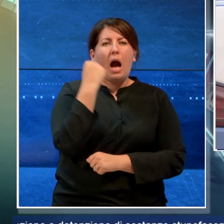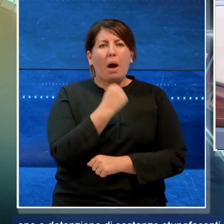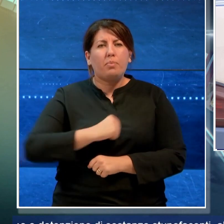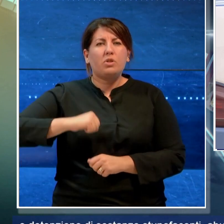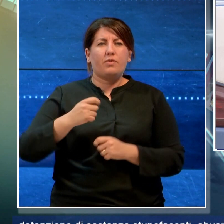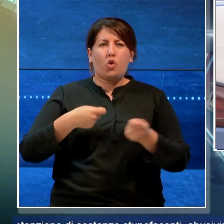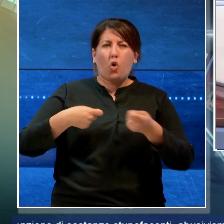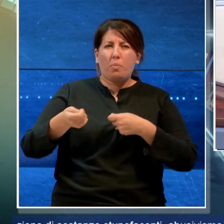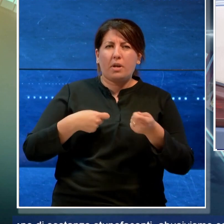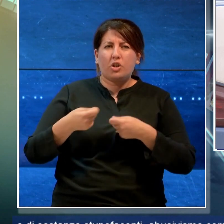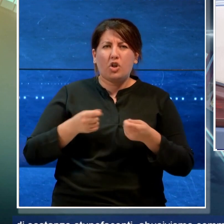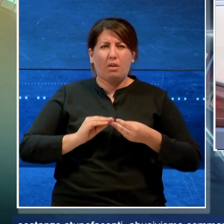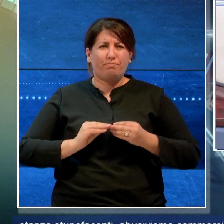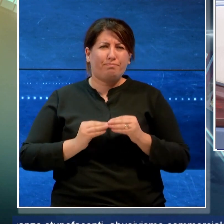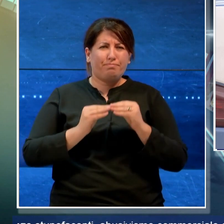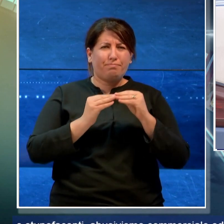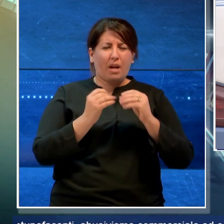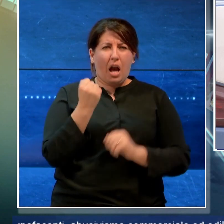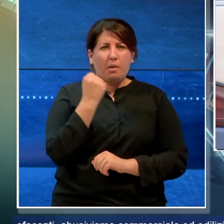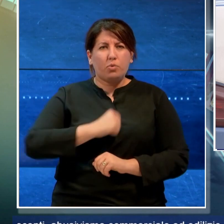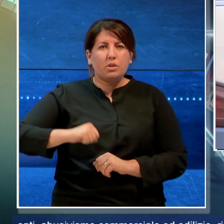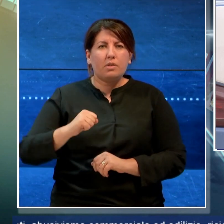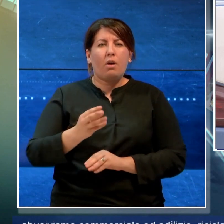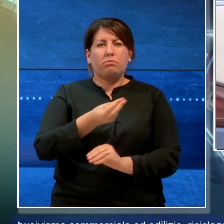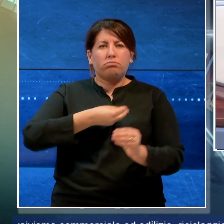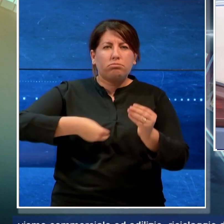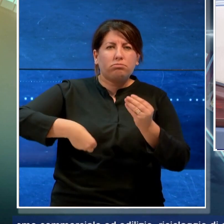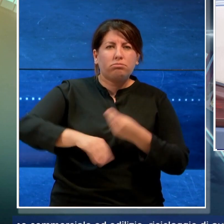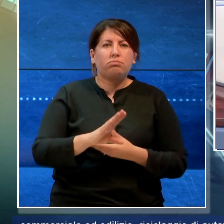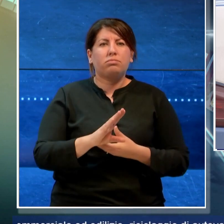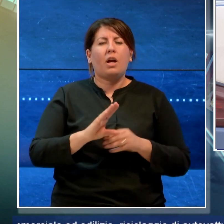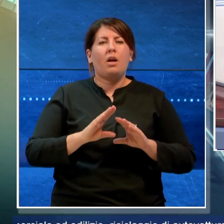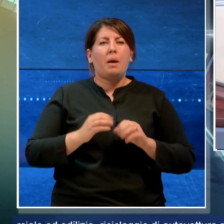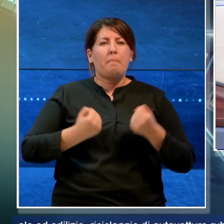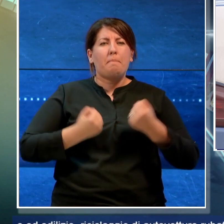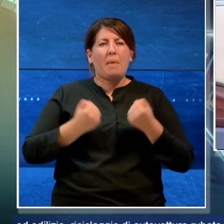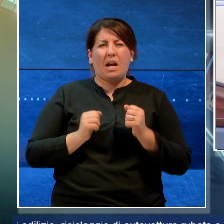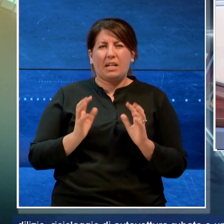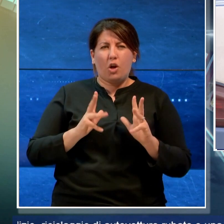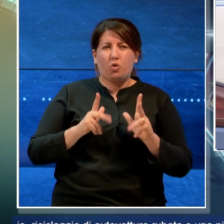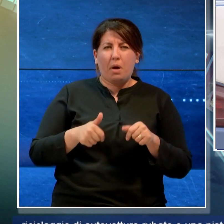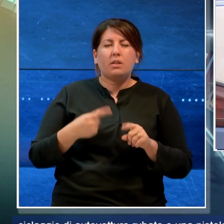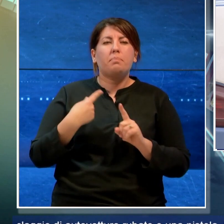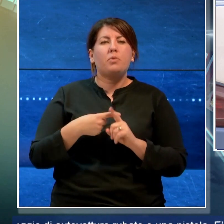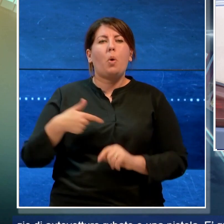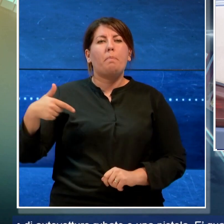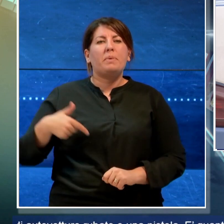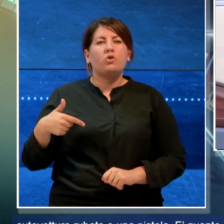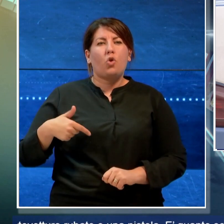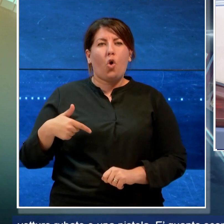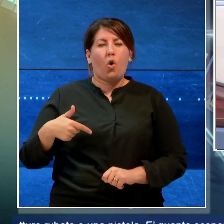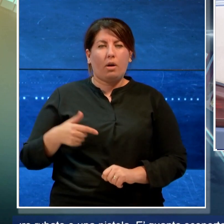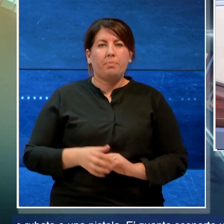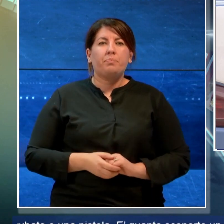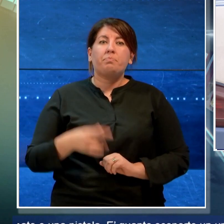commerciale ed edilizio riciclaggio di autovetture rubate e una pistola e